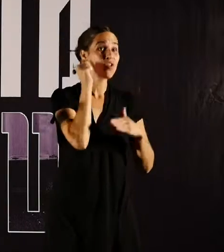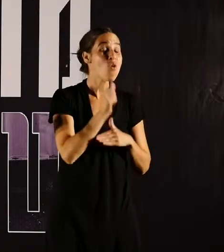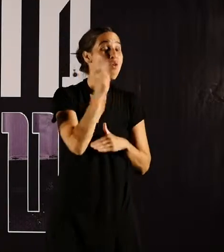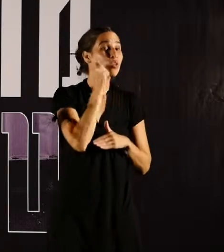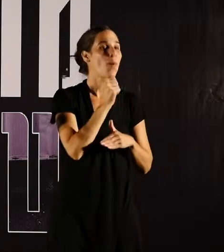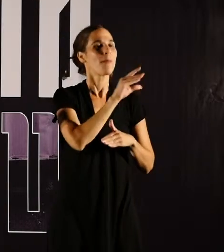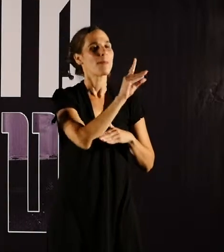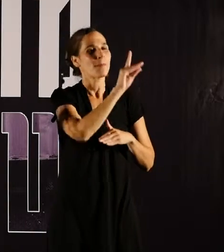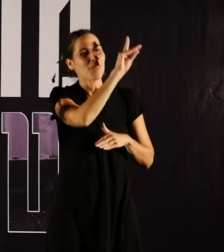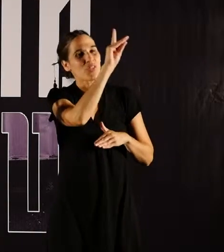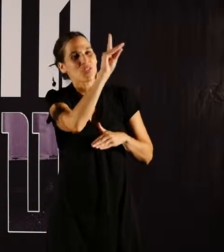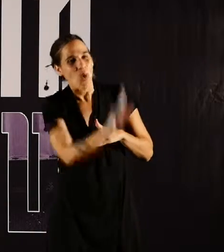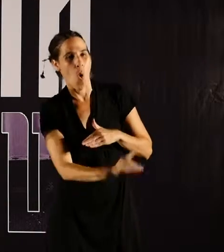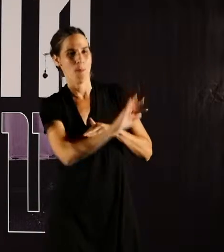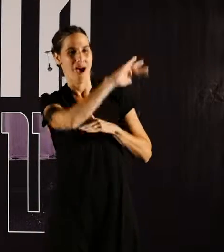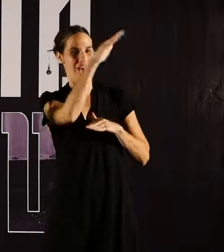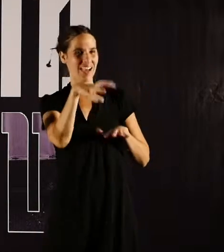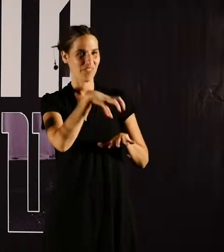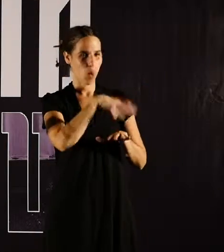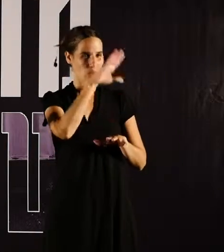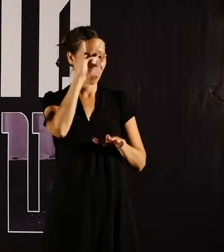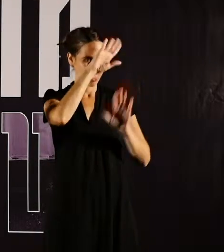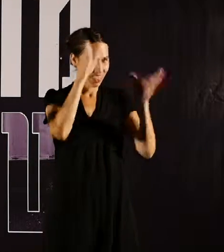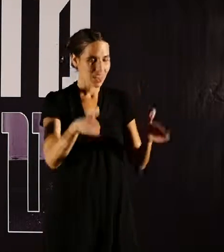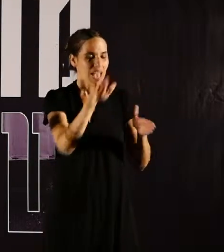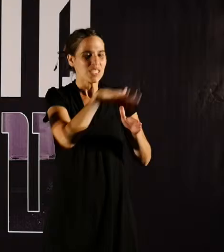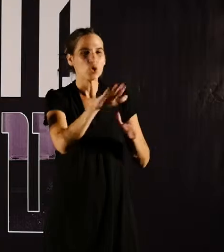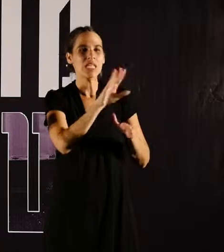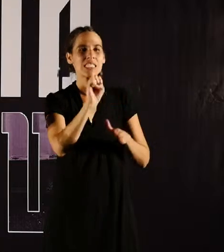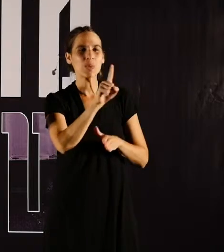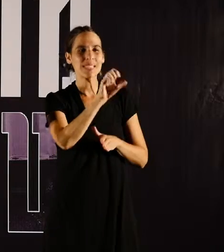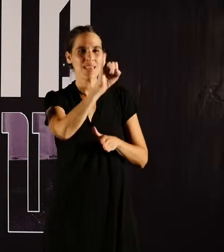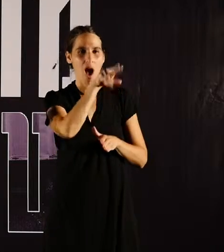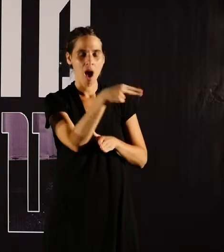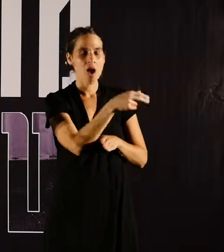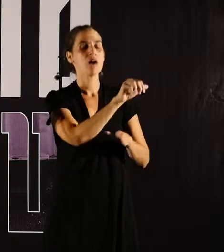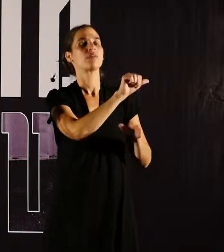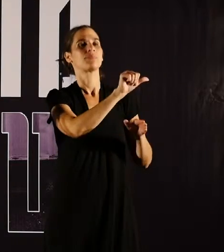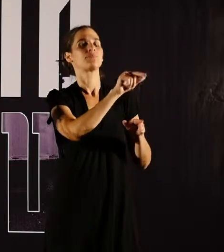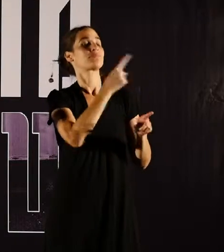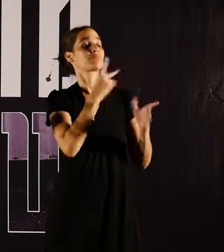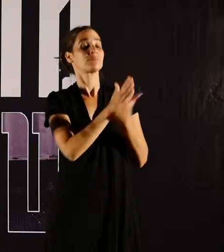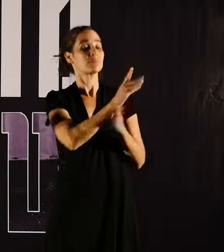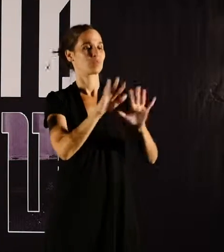יום בדרום ער חברון, בזור של סוסיה כל בוקר סיור של הגדוד היה